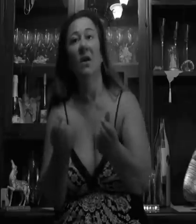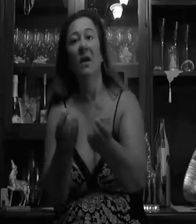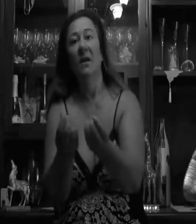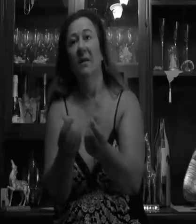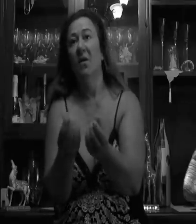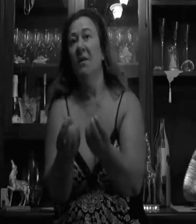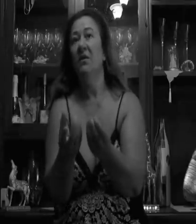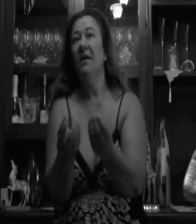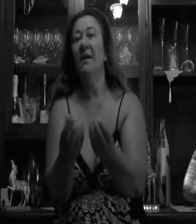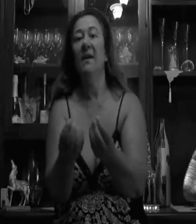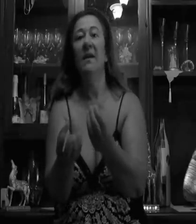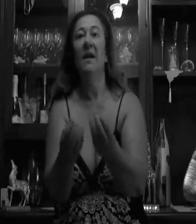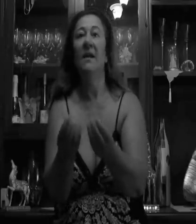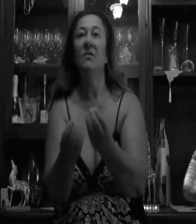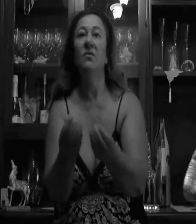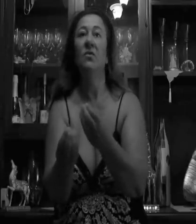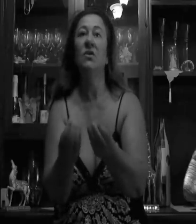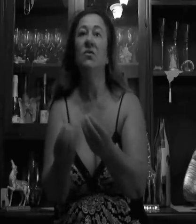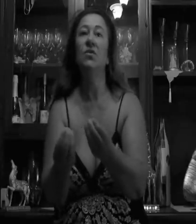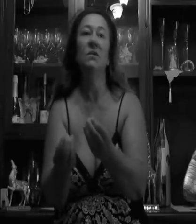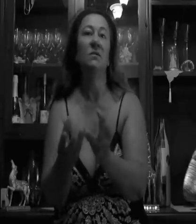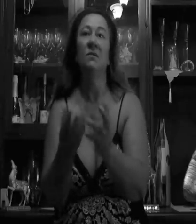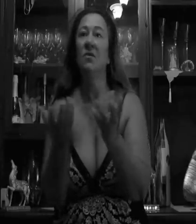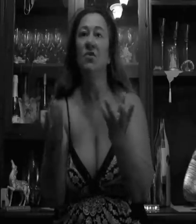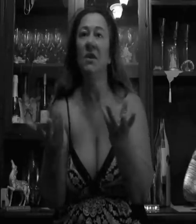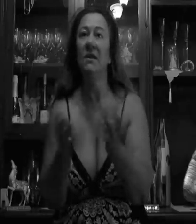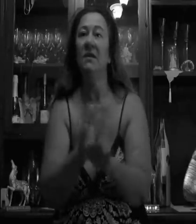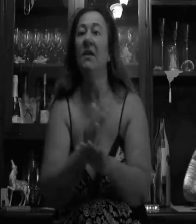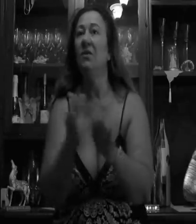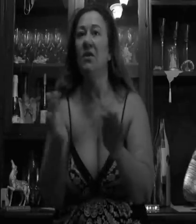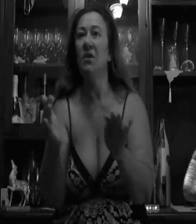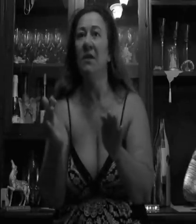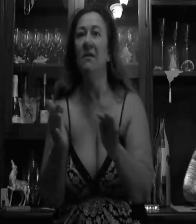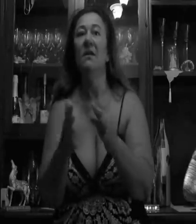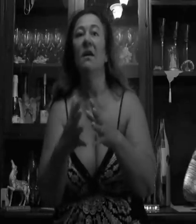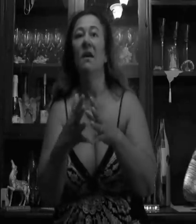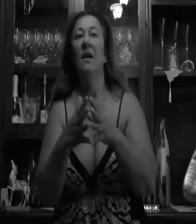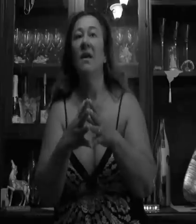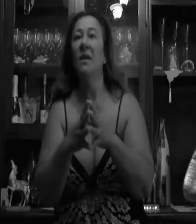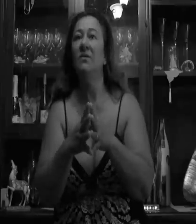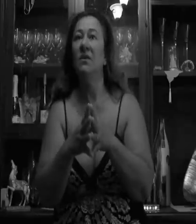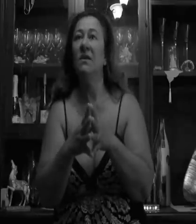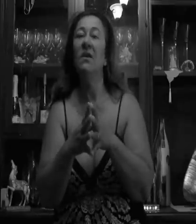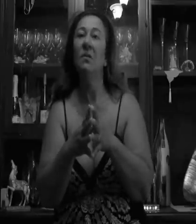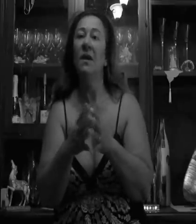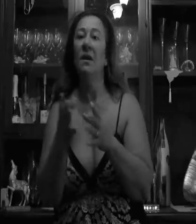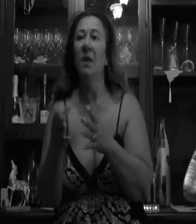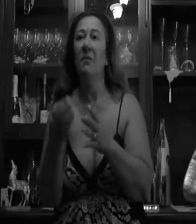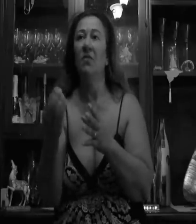come dicono a Catania, andando non c'è tutto c'è niente e non ne c'è niente e questo è stato, da qua abbiamo